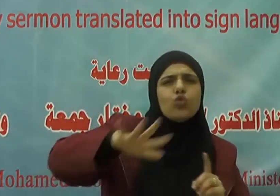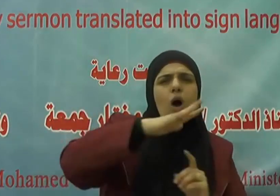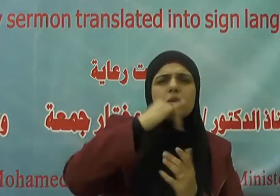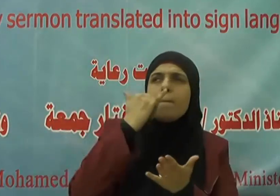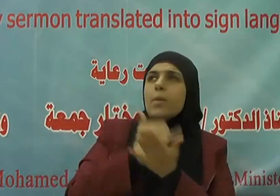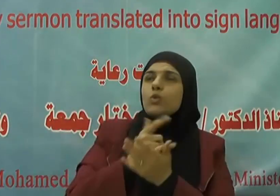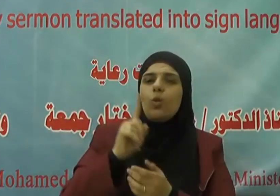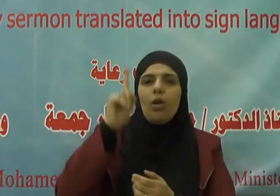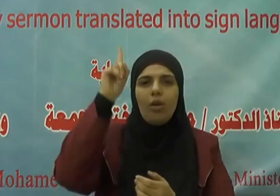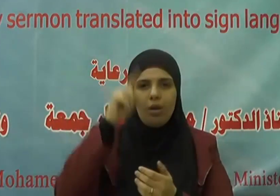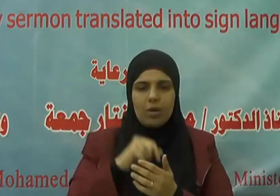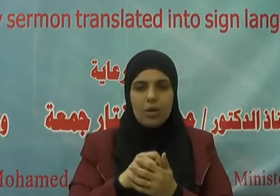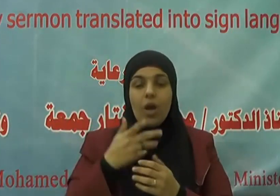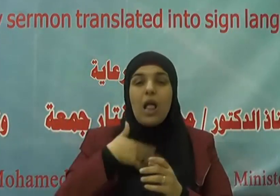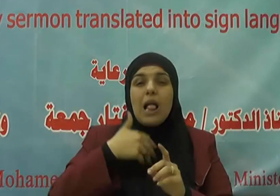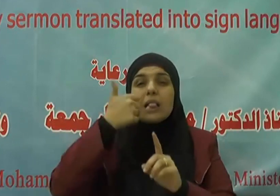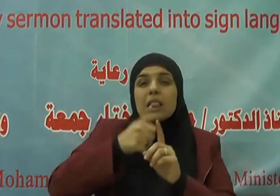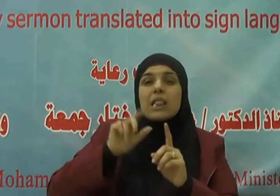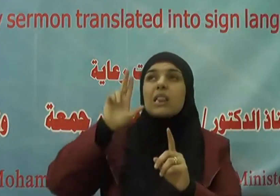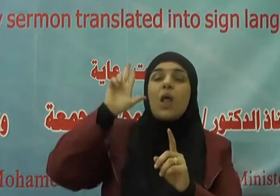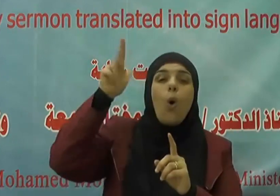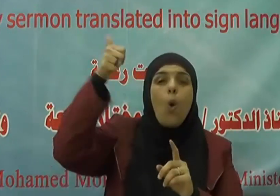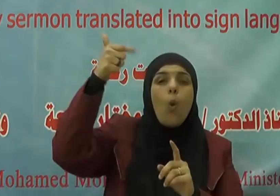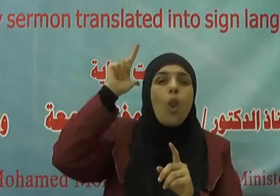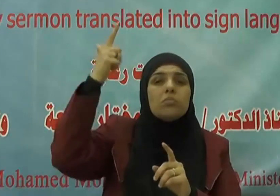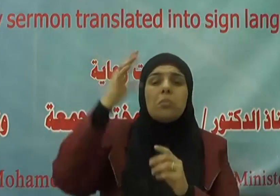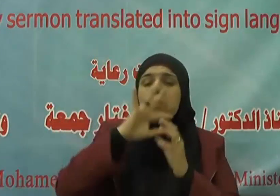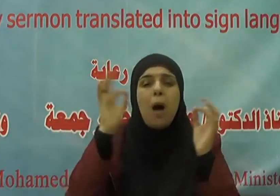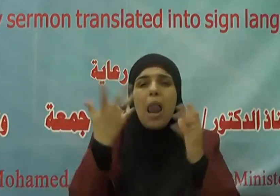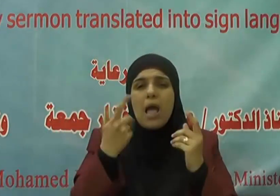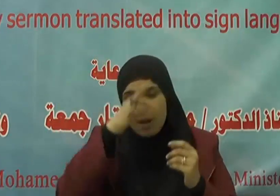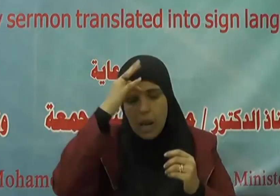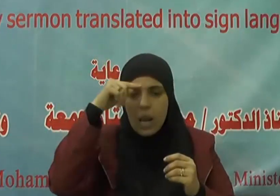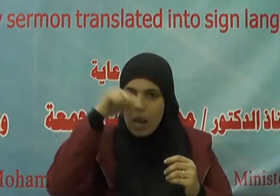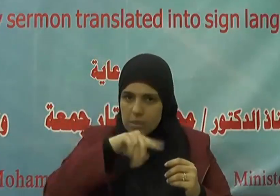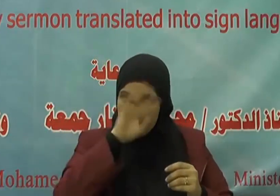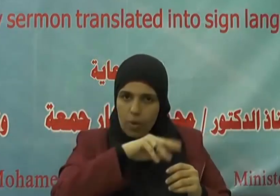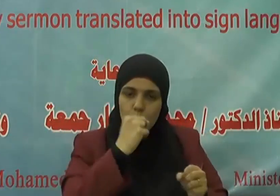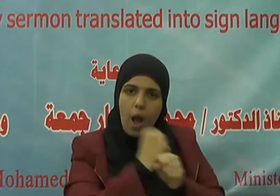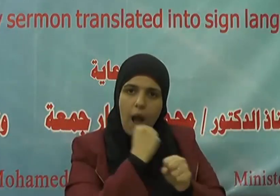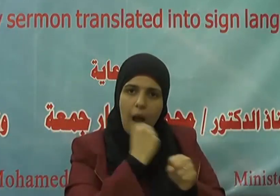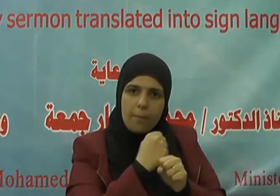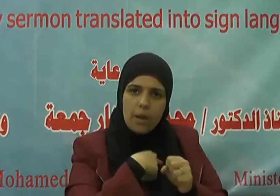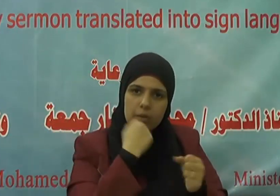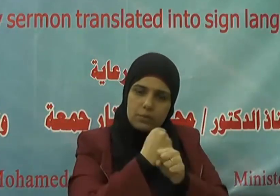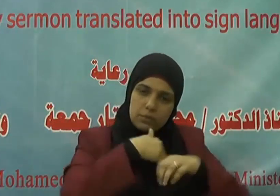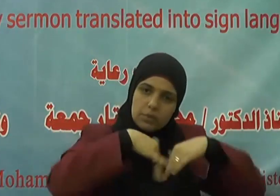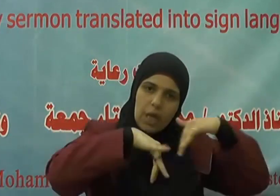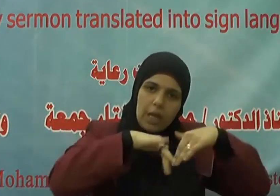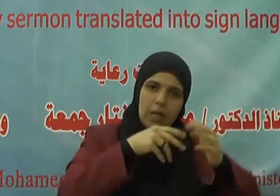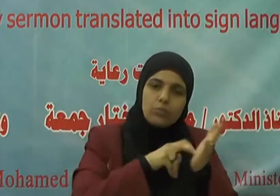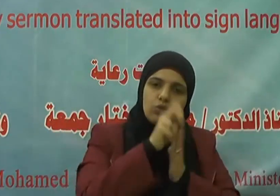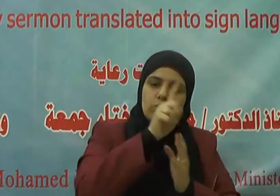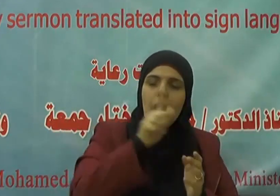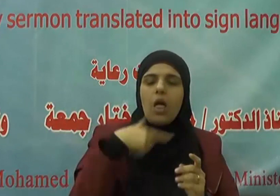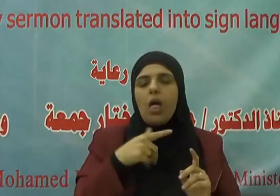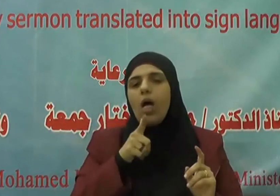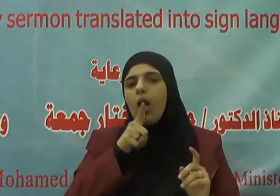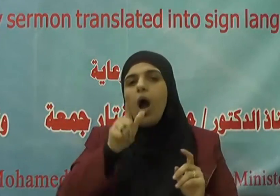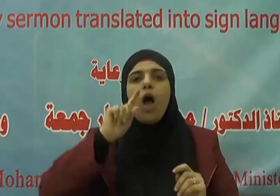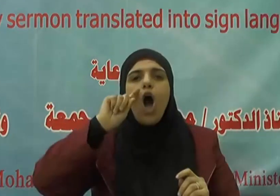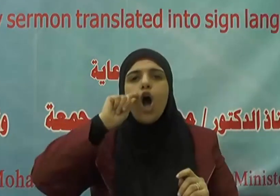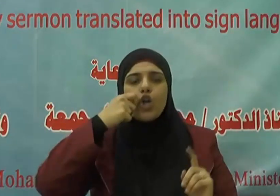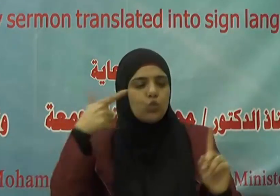والتوكل لا ينافي الأخذ بالأسباب فقد قال رجل